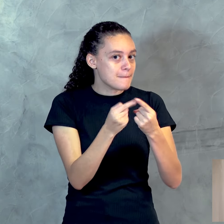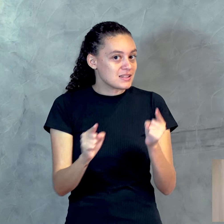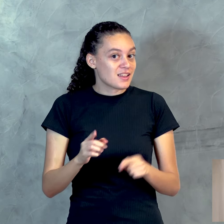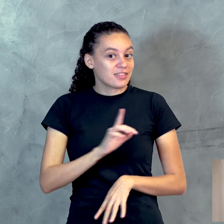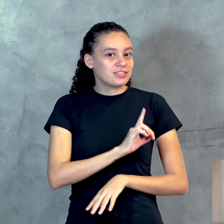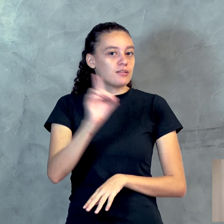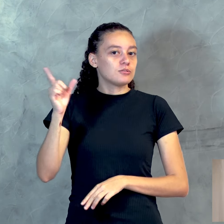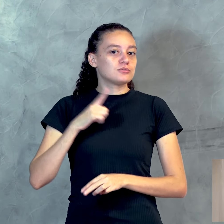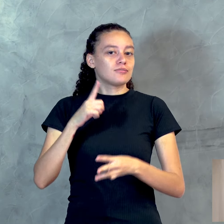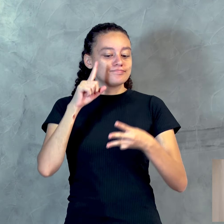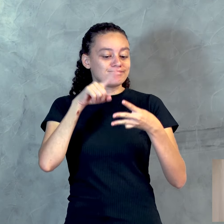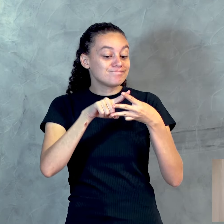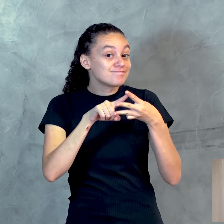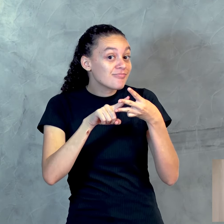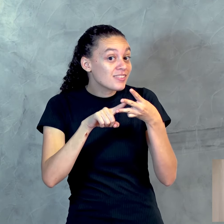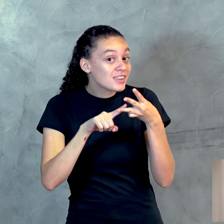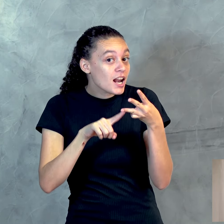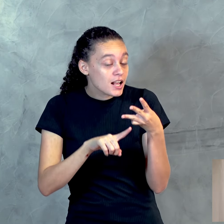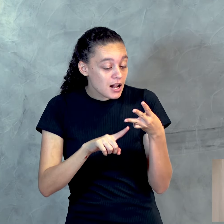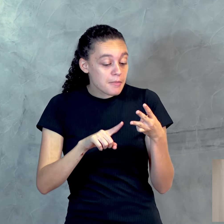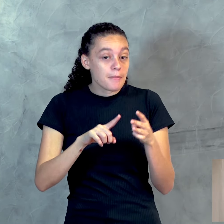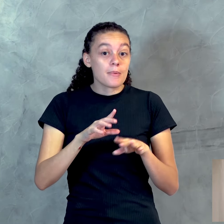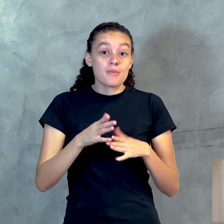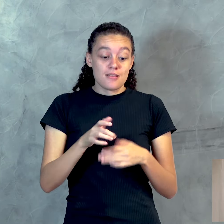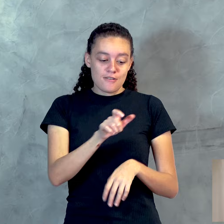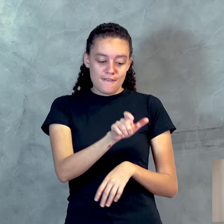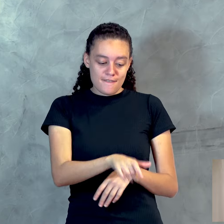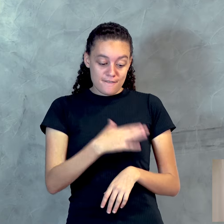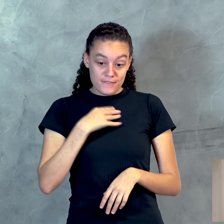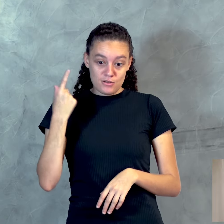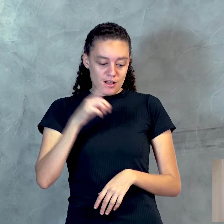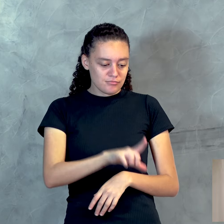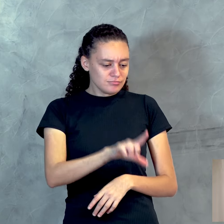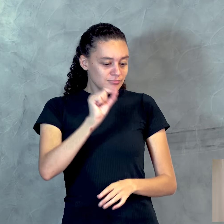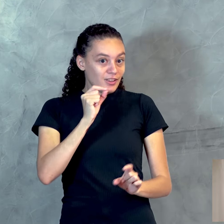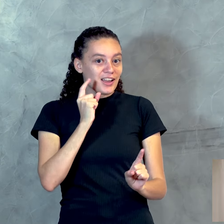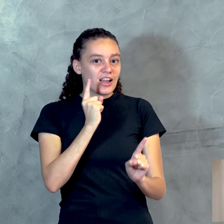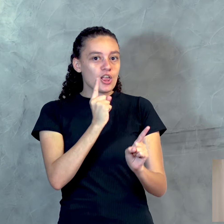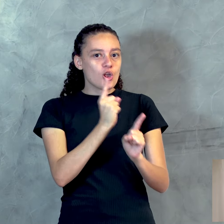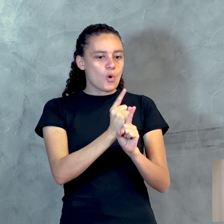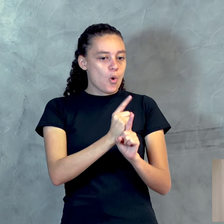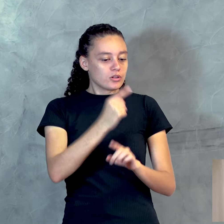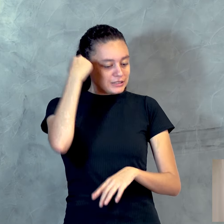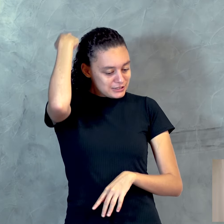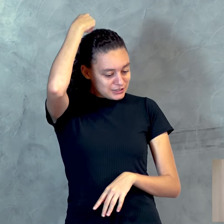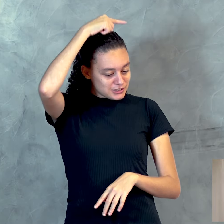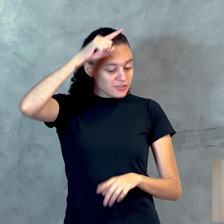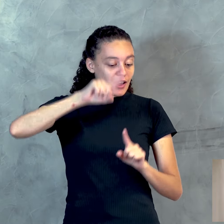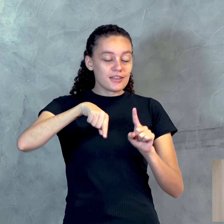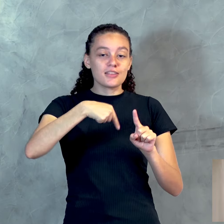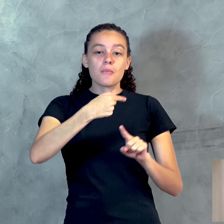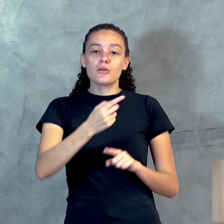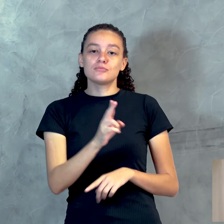etapas para santificar esse filho e poder usá-lo. Vamos procurar um copo comigo?